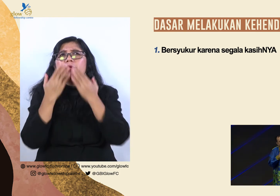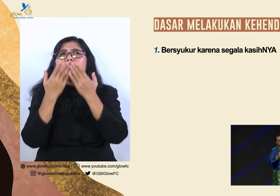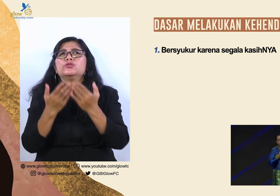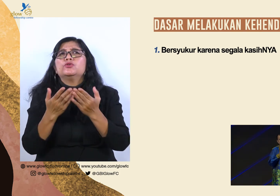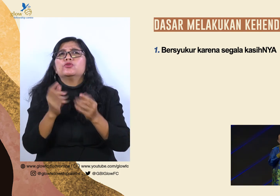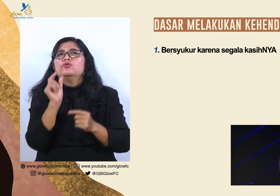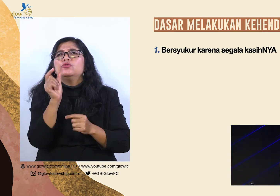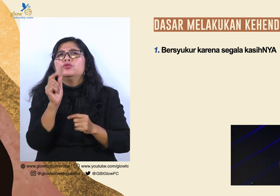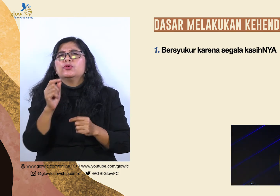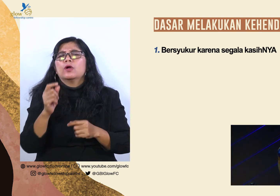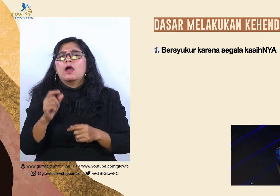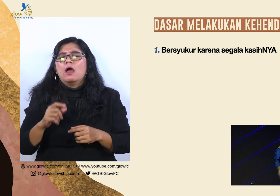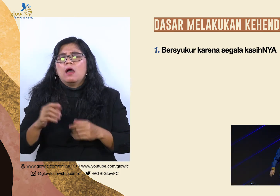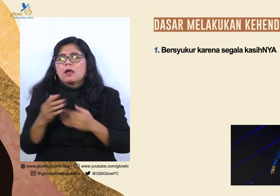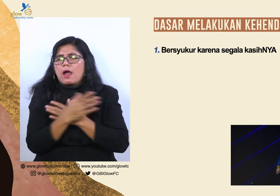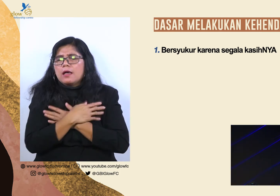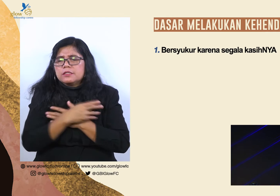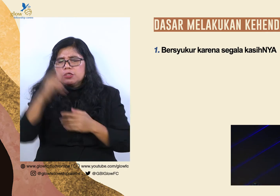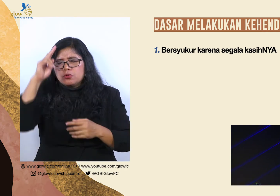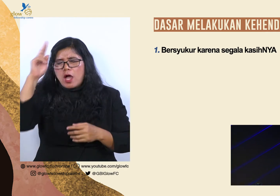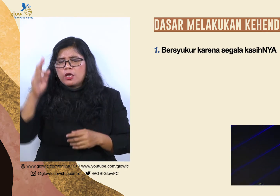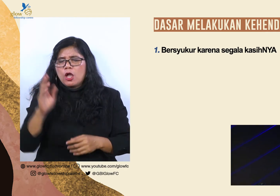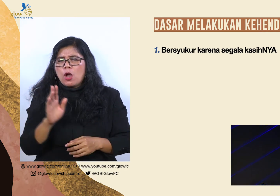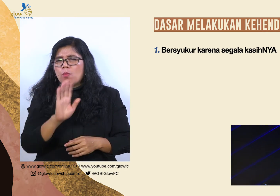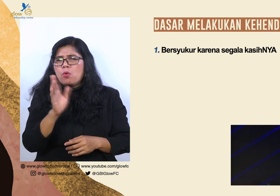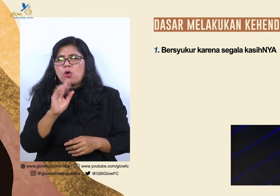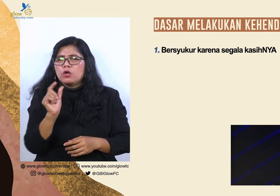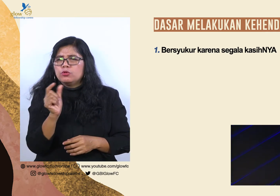Kenapa kita melakukan gendak Allah? Bukan supaya diberkati bos.